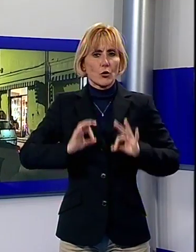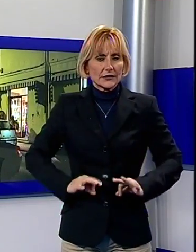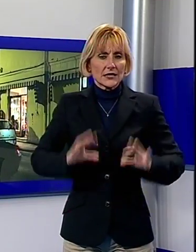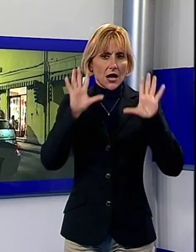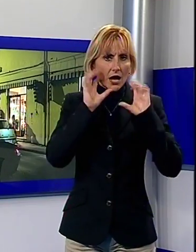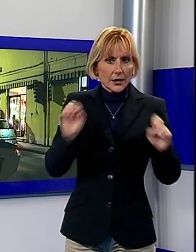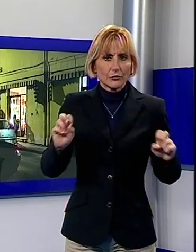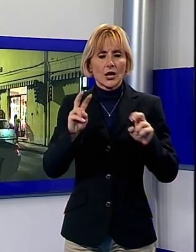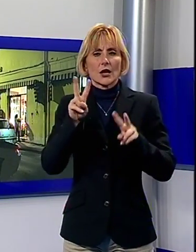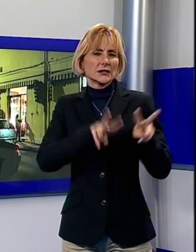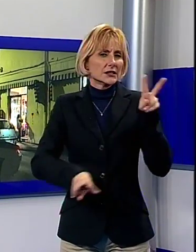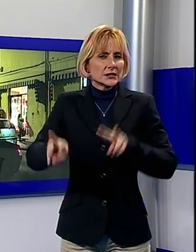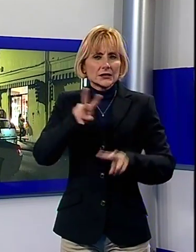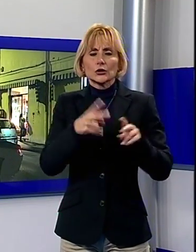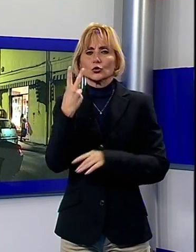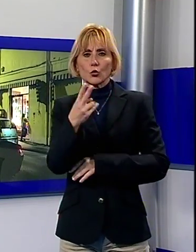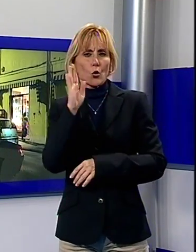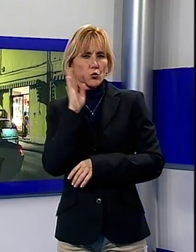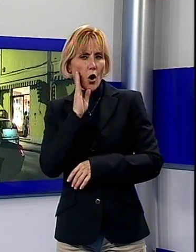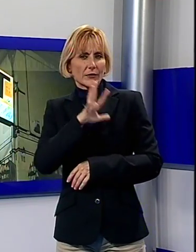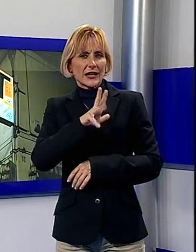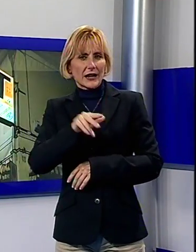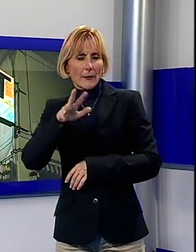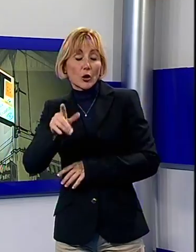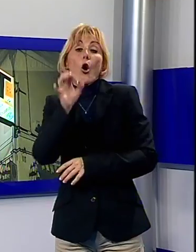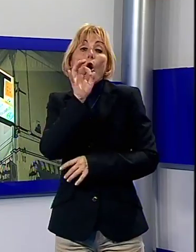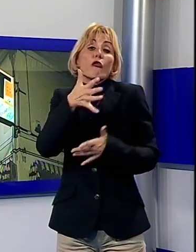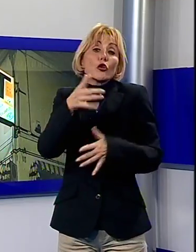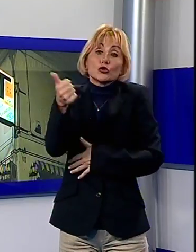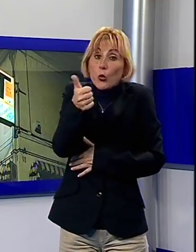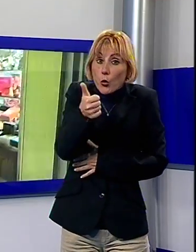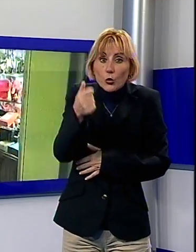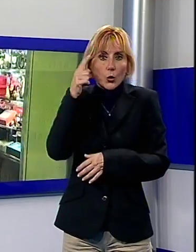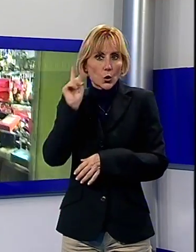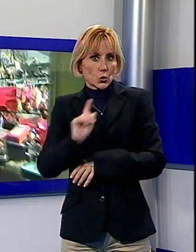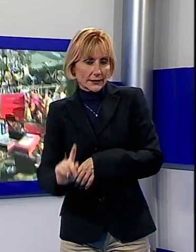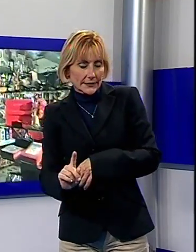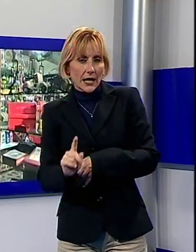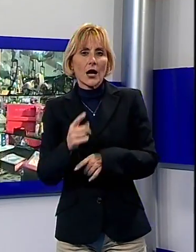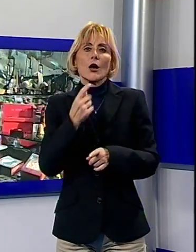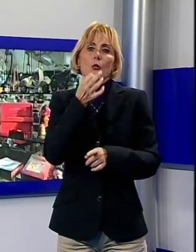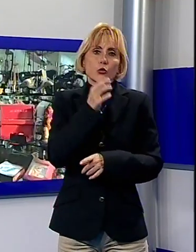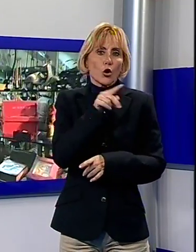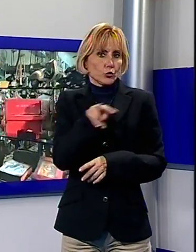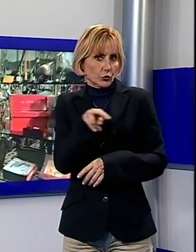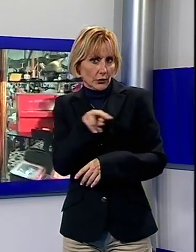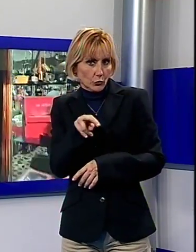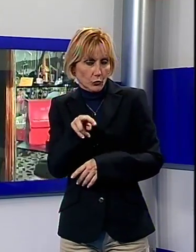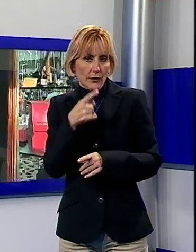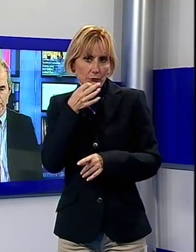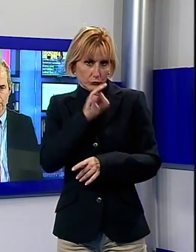polizia hanno dato la caccia ai due rapinatori o allo stesso che potrebbe aver agito sia in periferia che nel centro città.